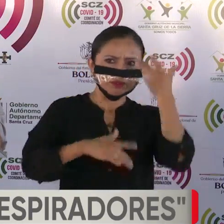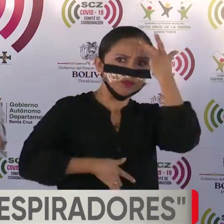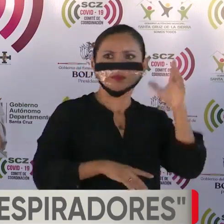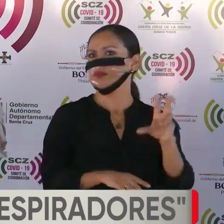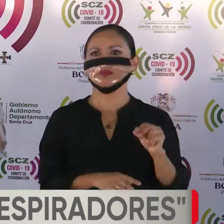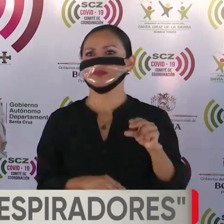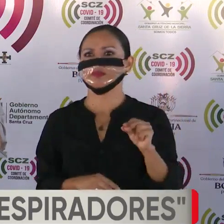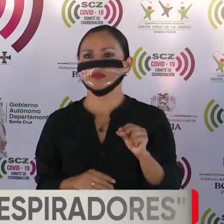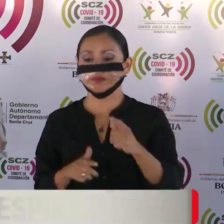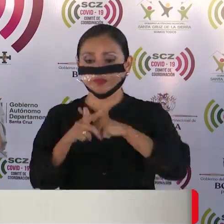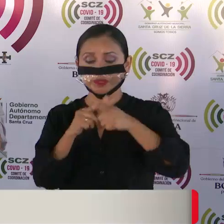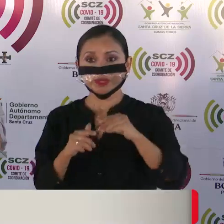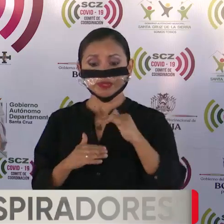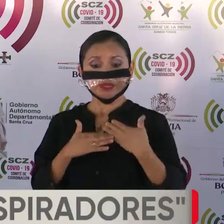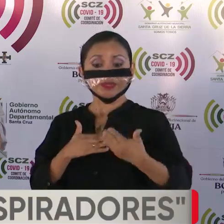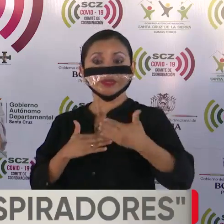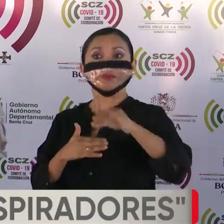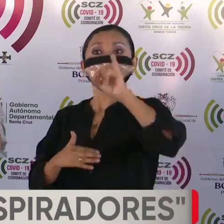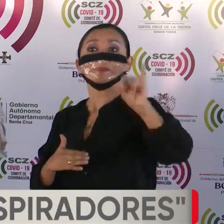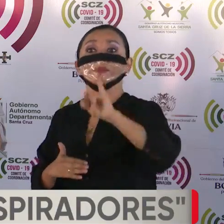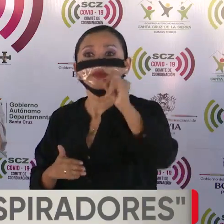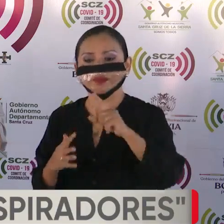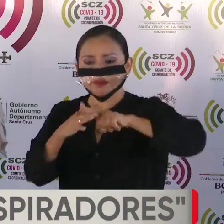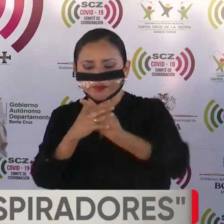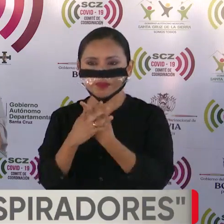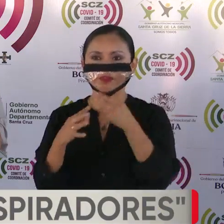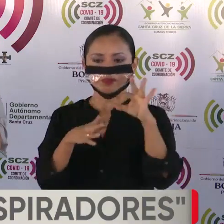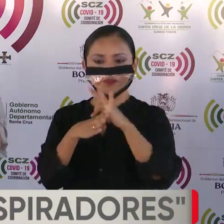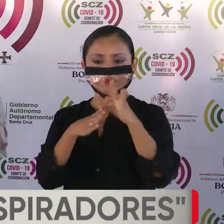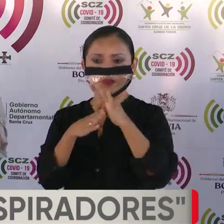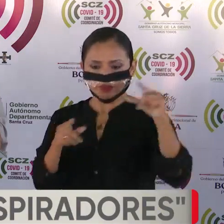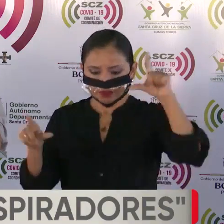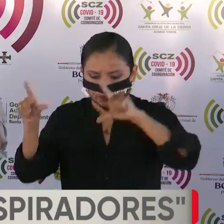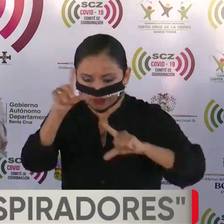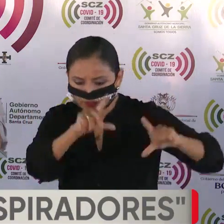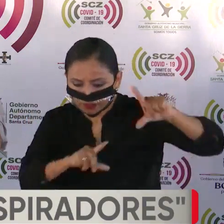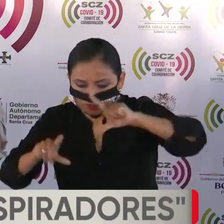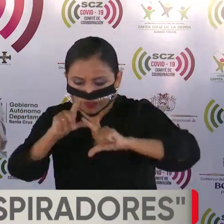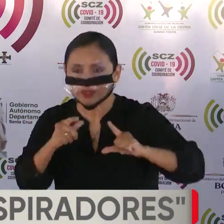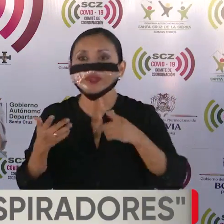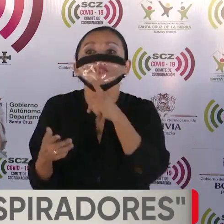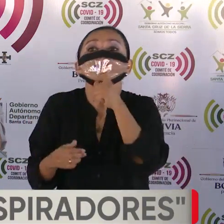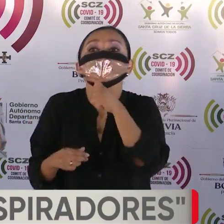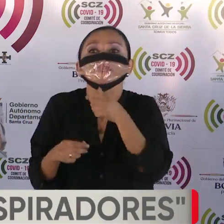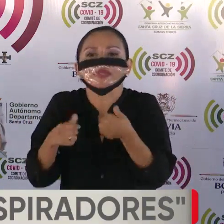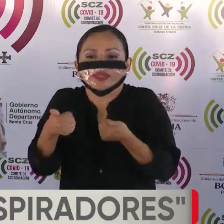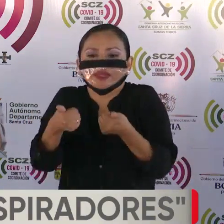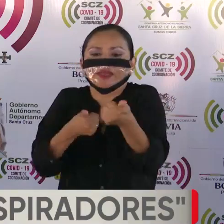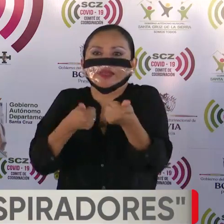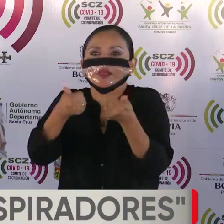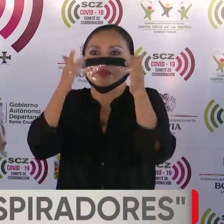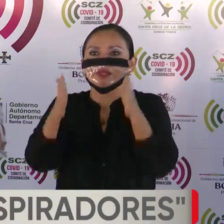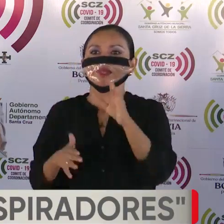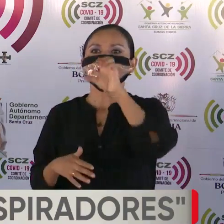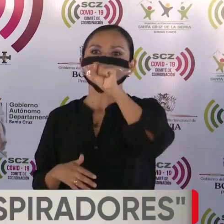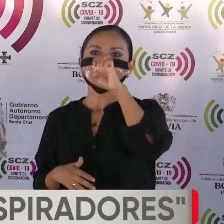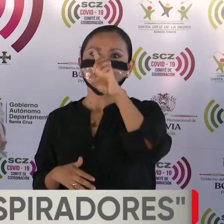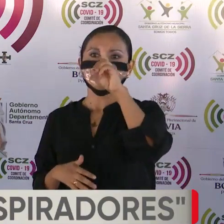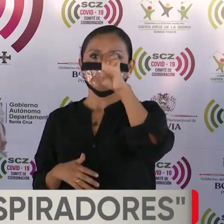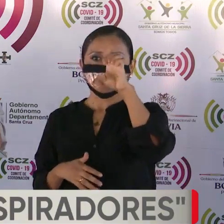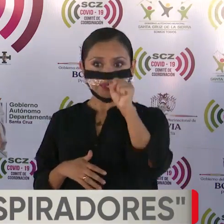El miércoles comienza a funcionar el nuevo laboratorio, el que administrará el SEDE y la gobernación,